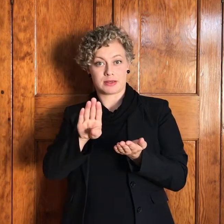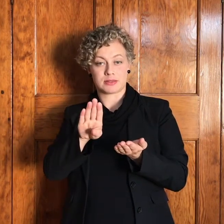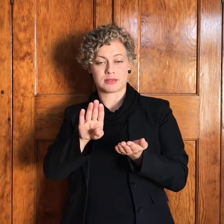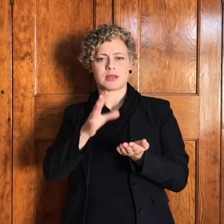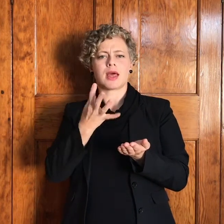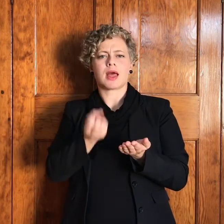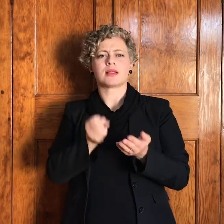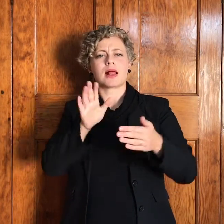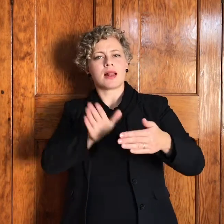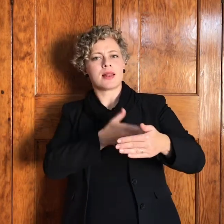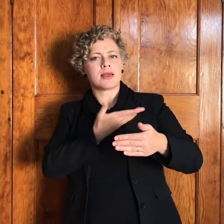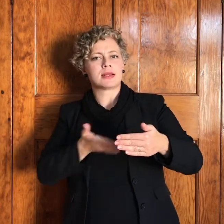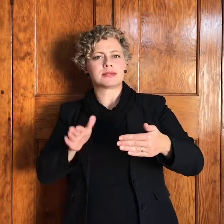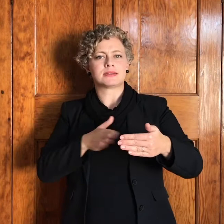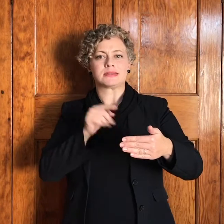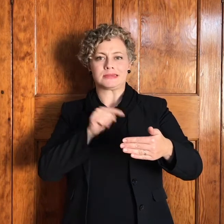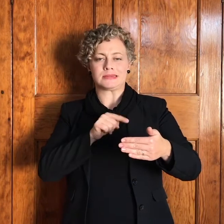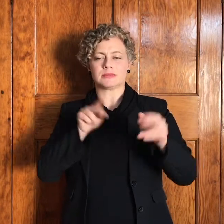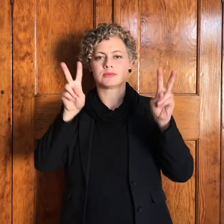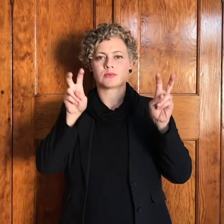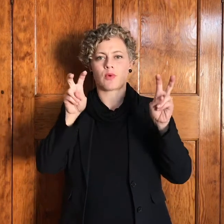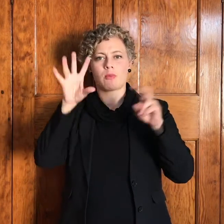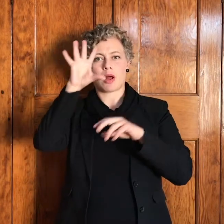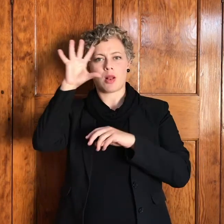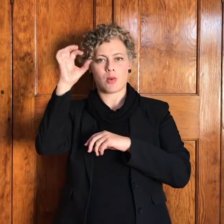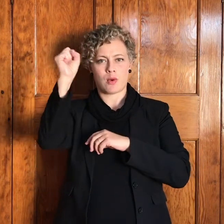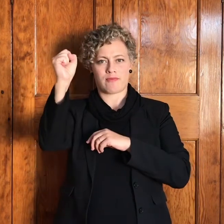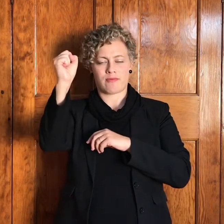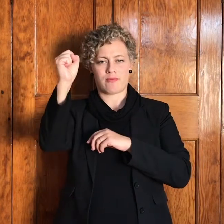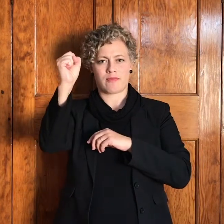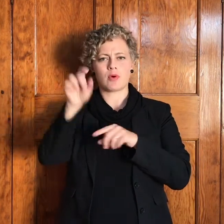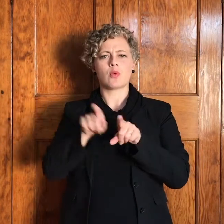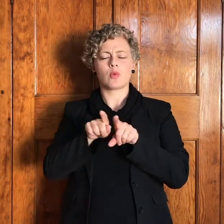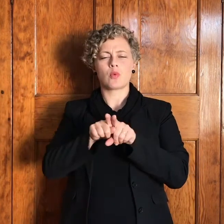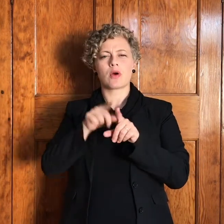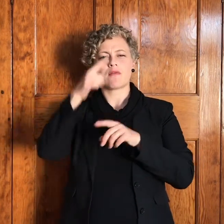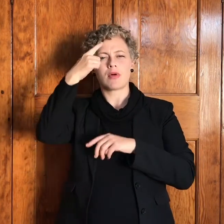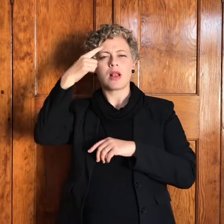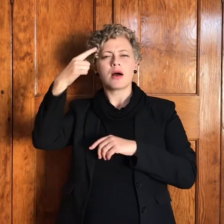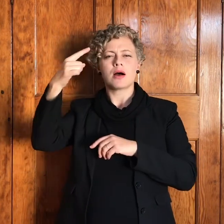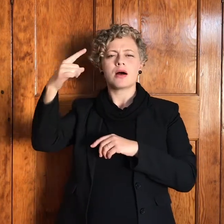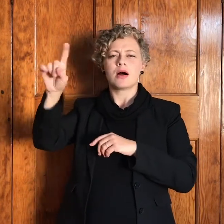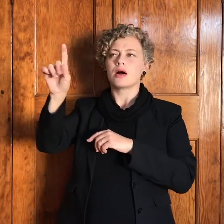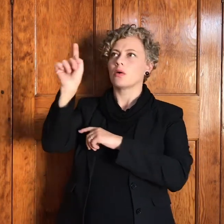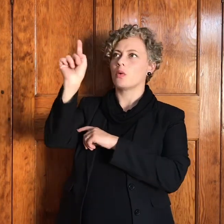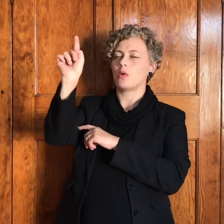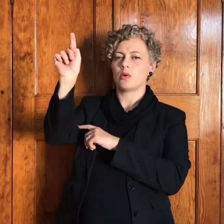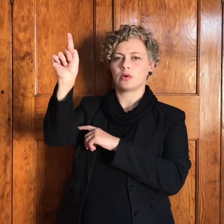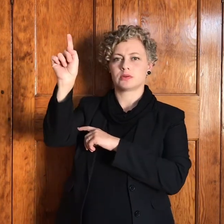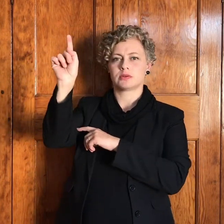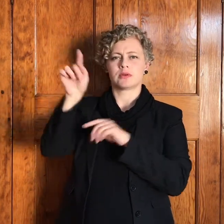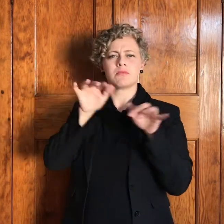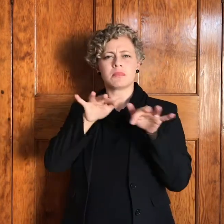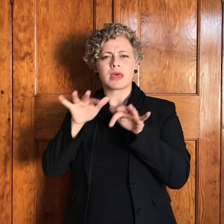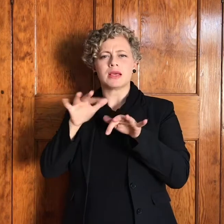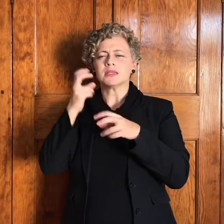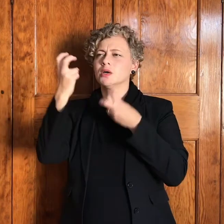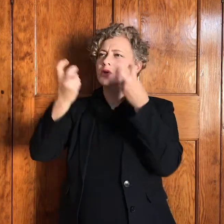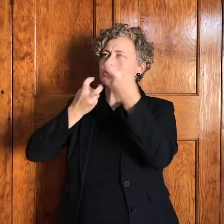nie net geloof nie ook verlange mense met een verlange na god mense met een hinkering na dit wat